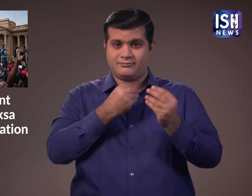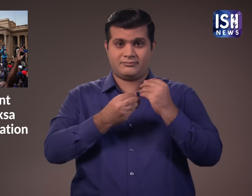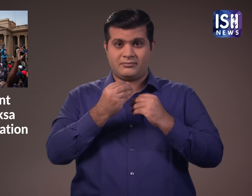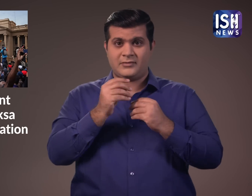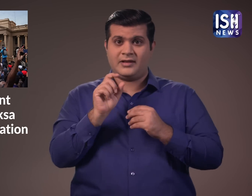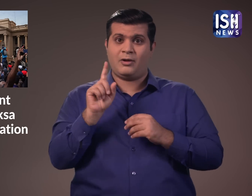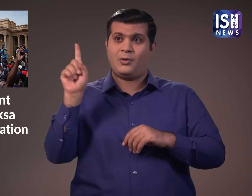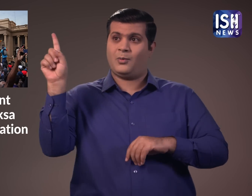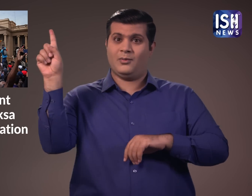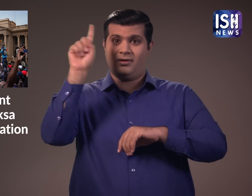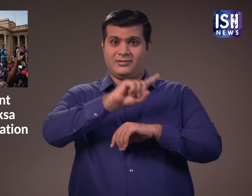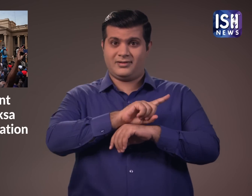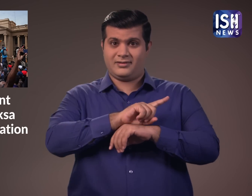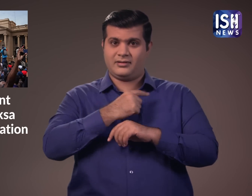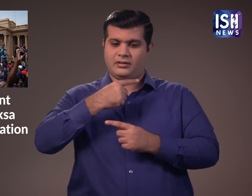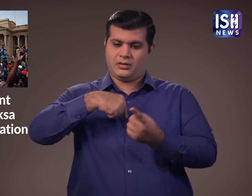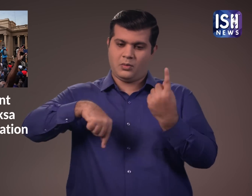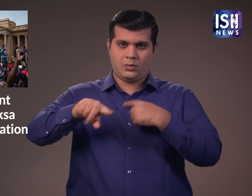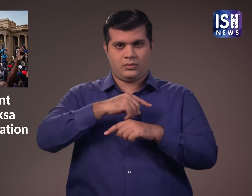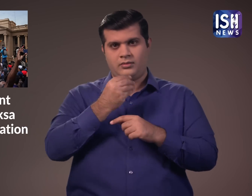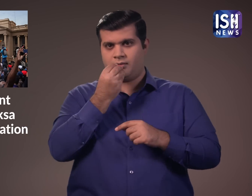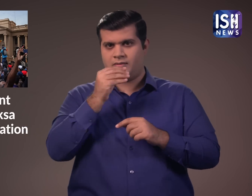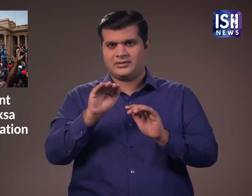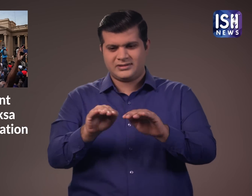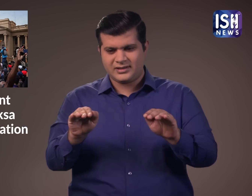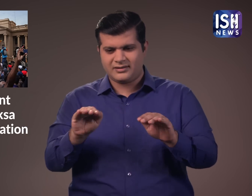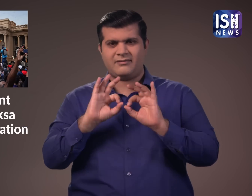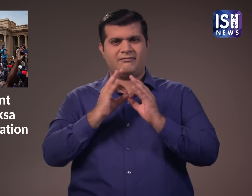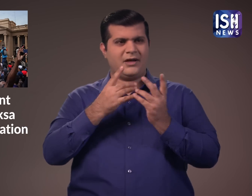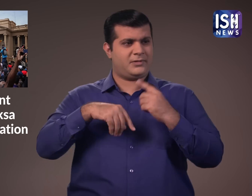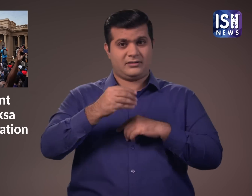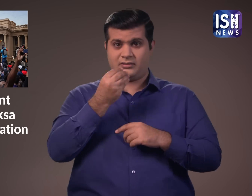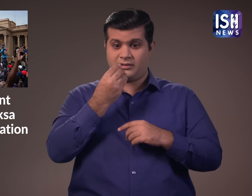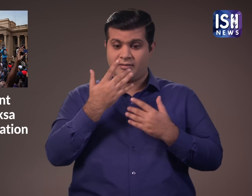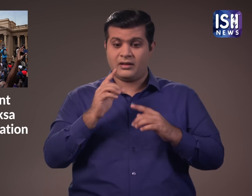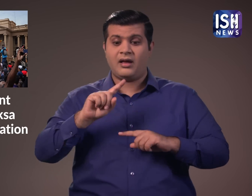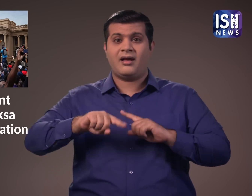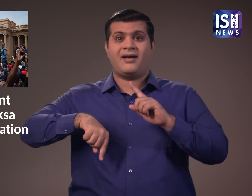एक दिन खाना नहीं खा रहे हैं। वे बच्चों के लिए ऐसा कर रहे